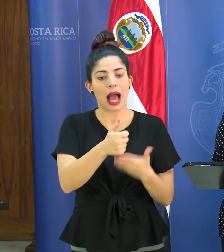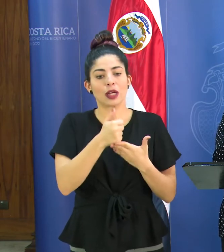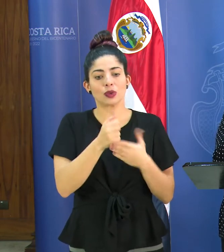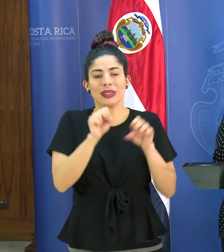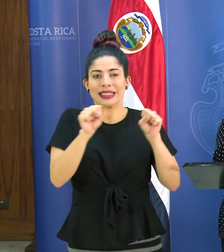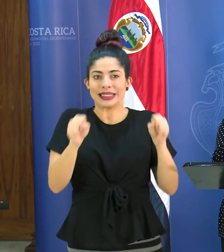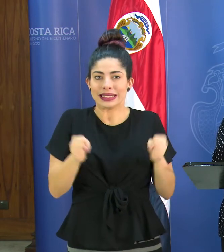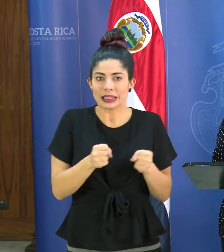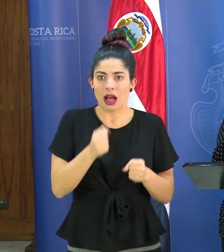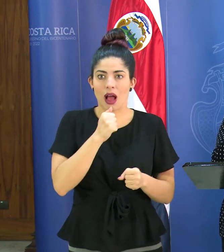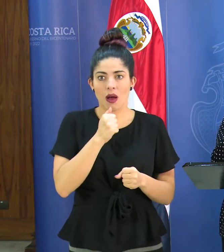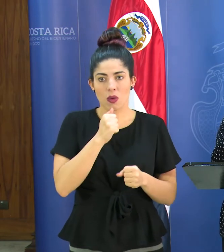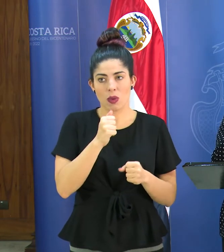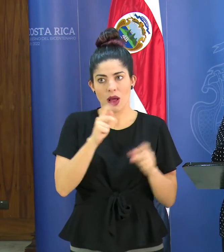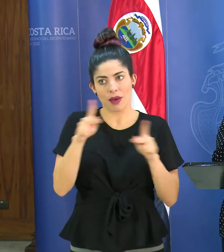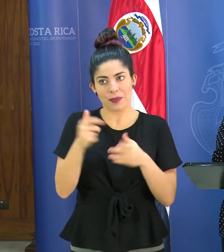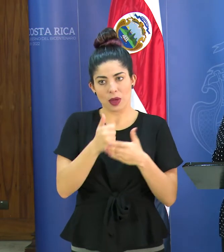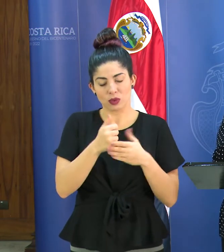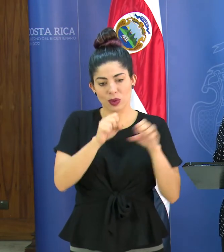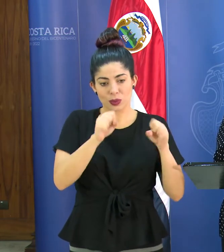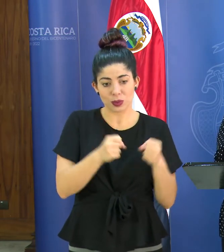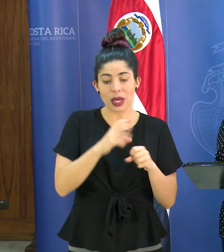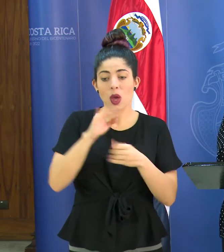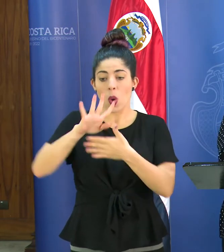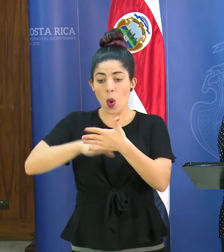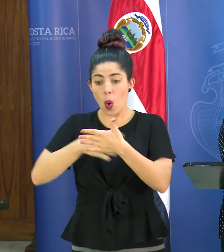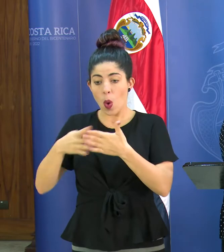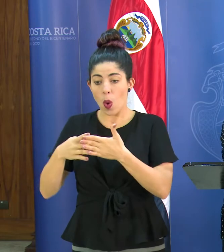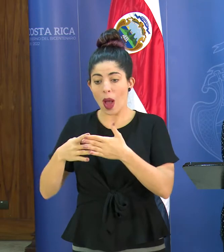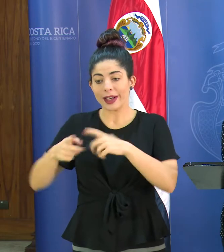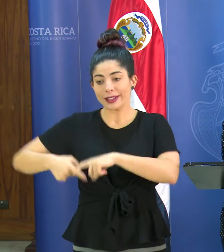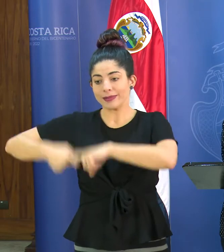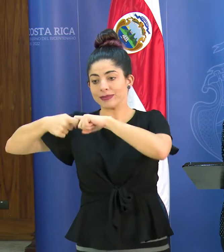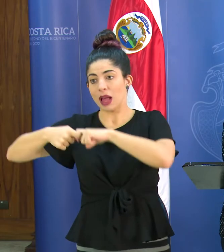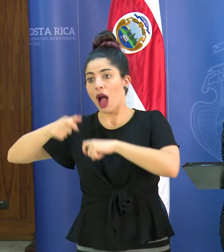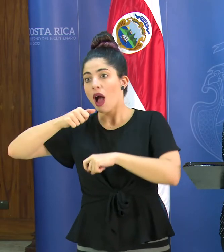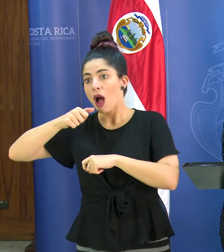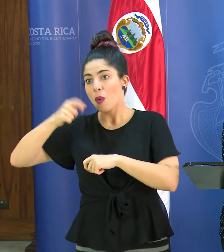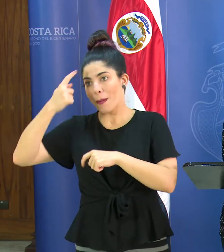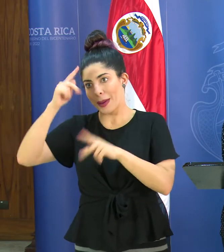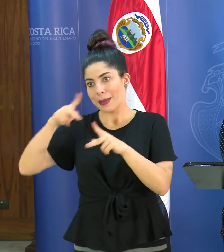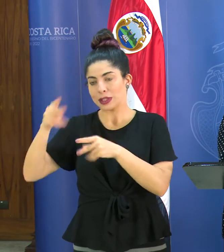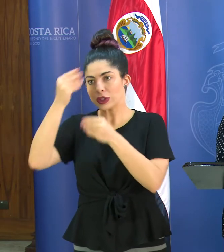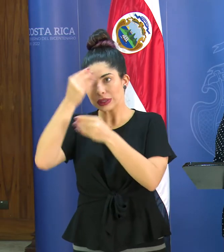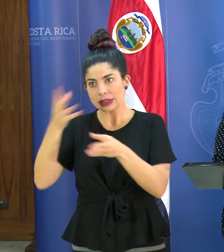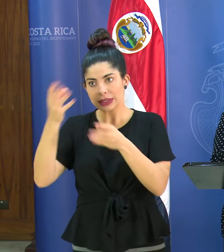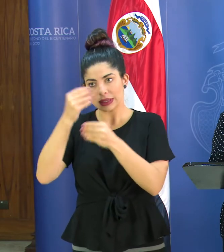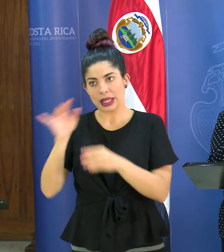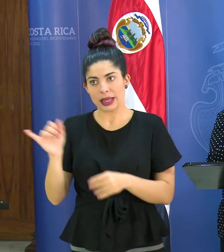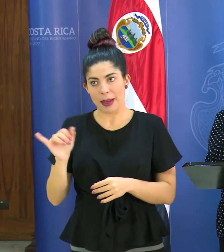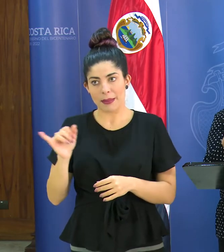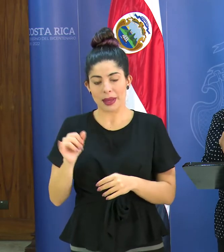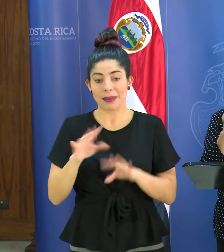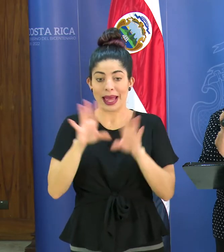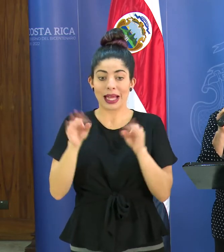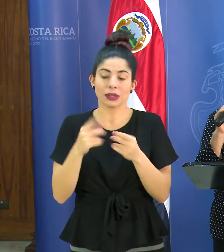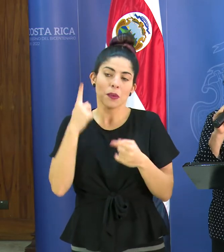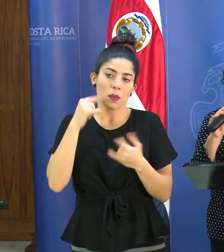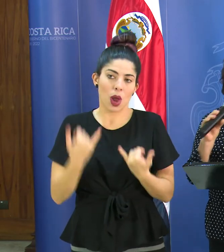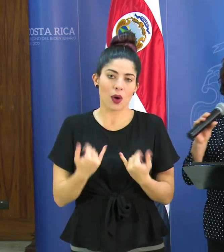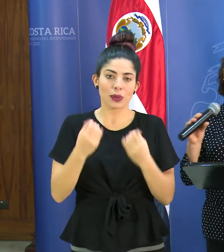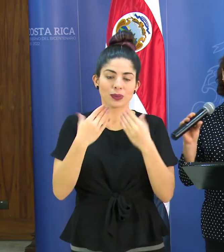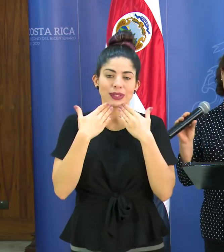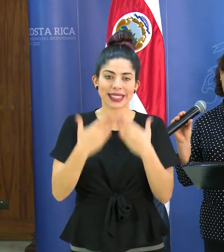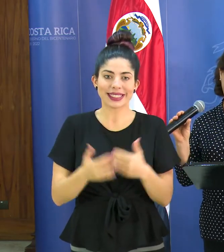y ajustando las horas de desabastecimiento a la población eso por ahora muchas